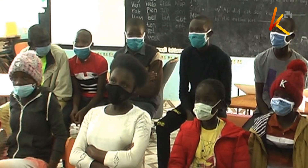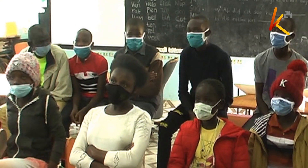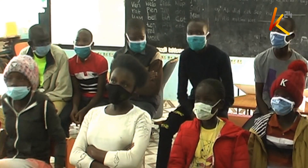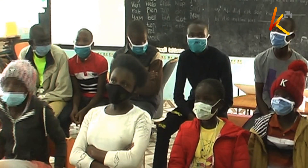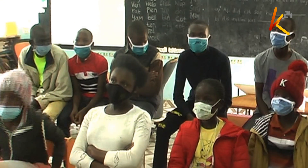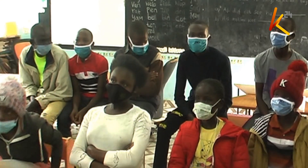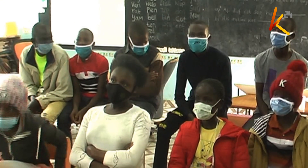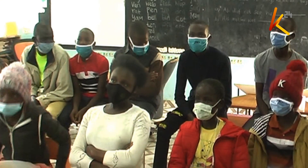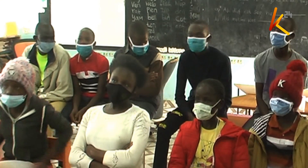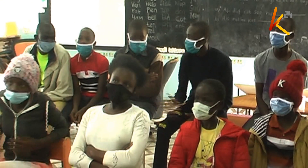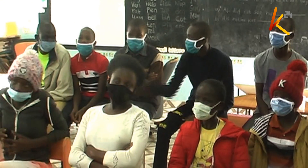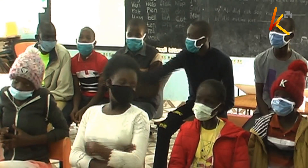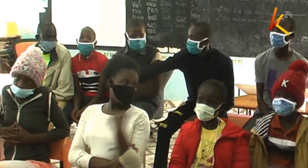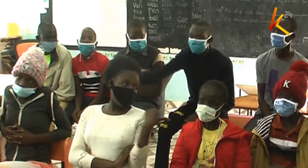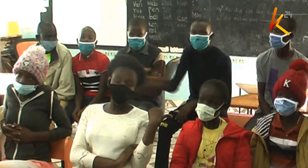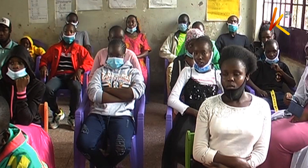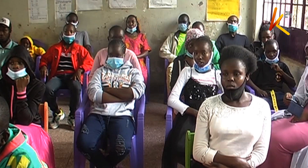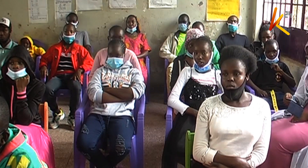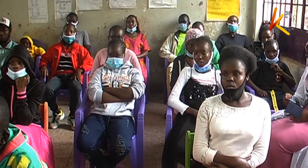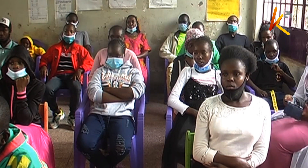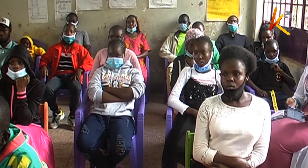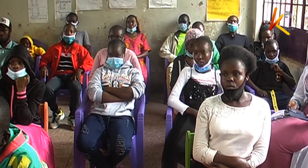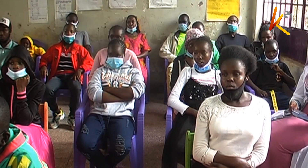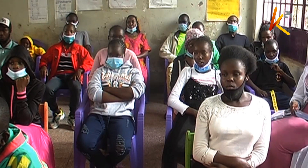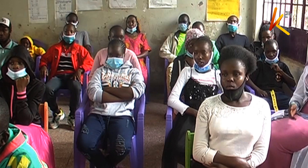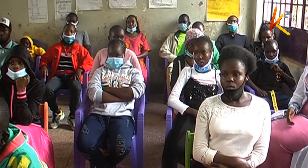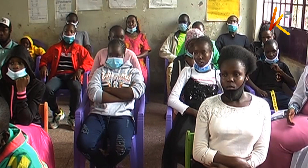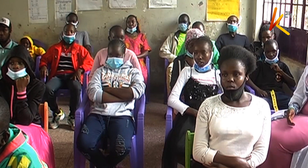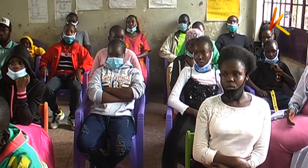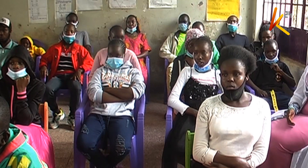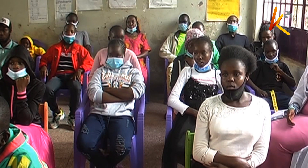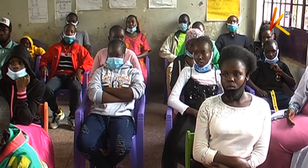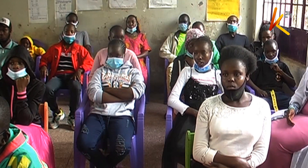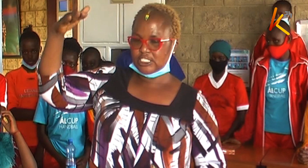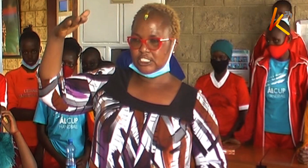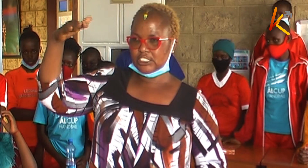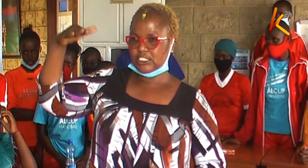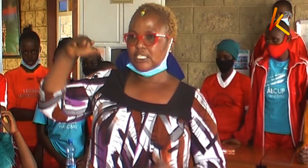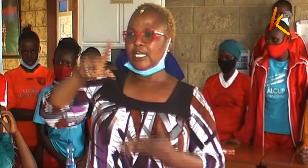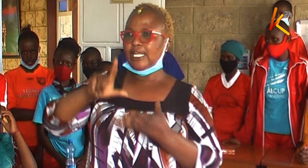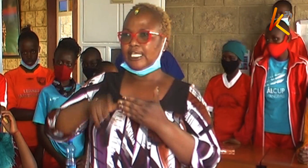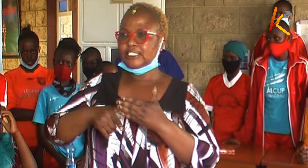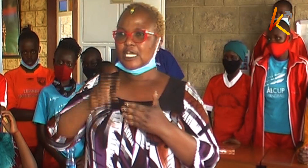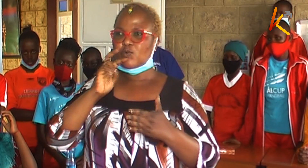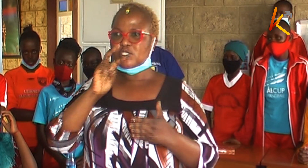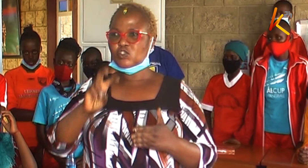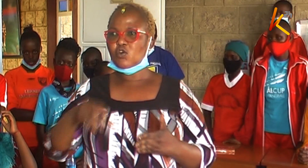namna kujikinga na COVID-19, wanapokuwa shule ni licha changamoto zina zoa zonga. We have deaf women and adults,